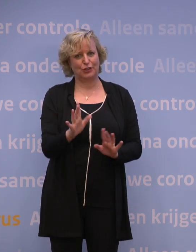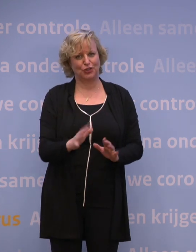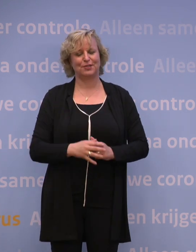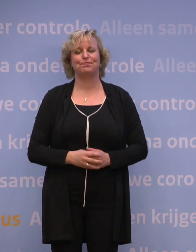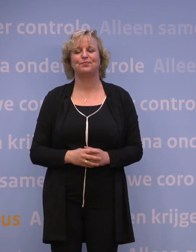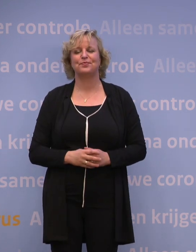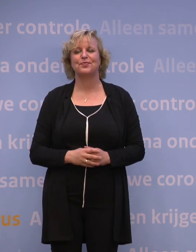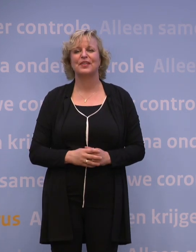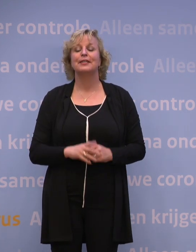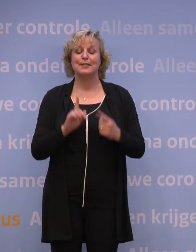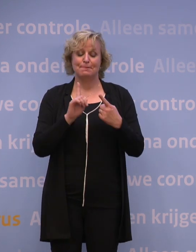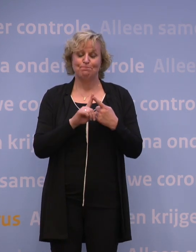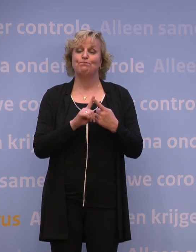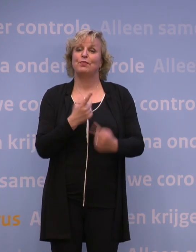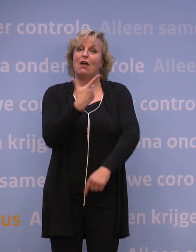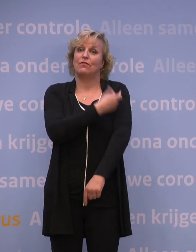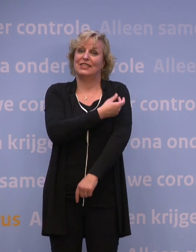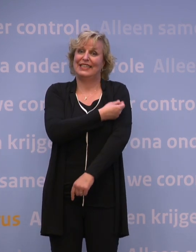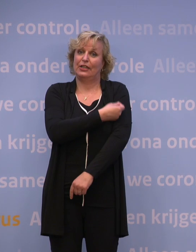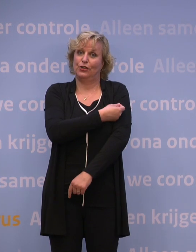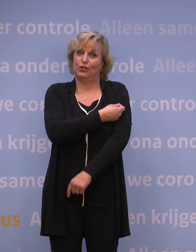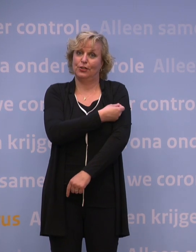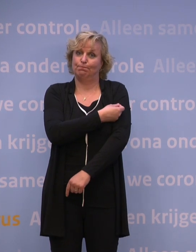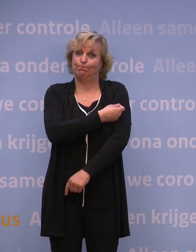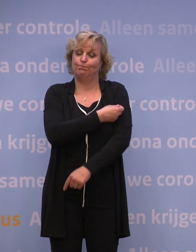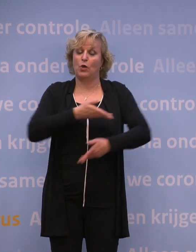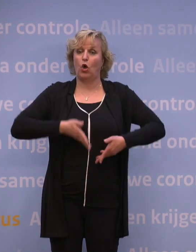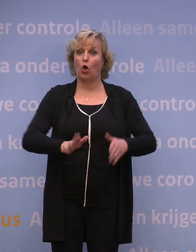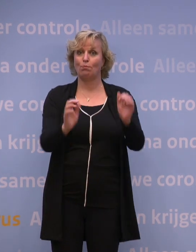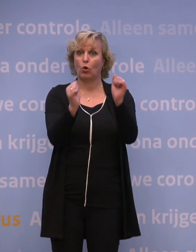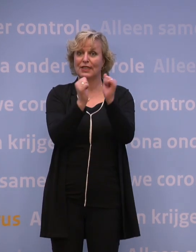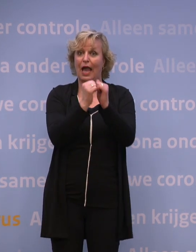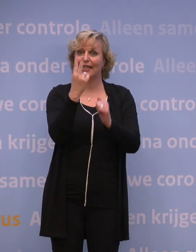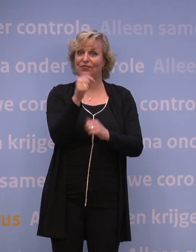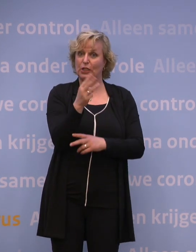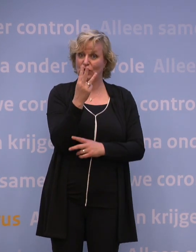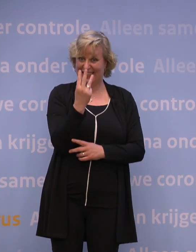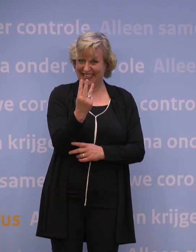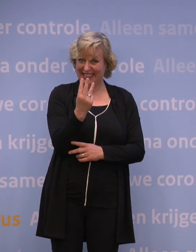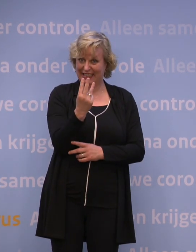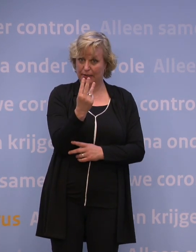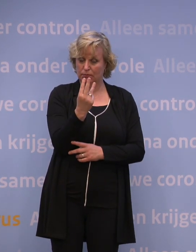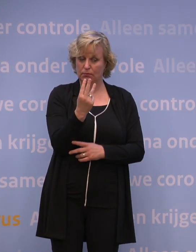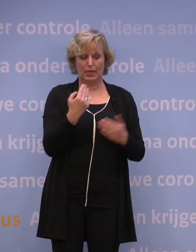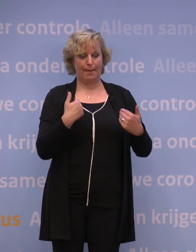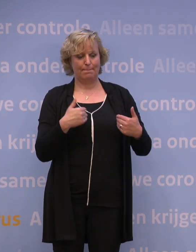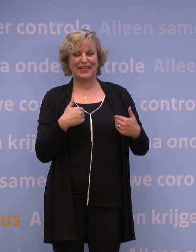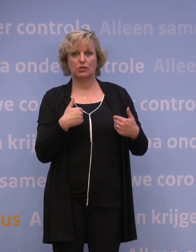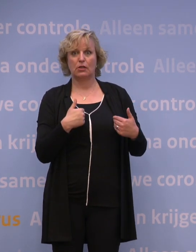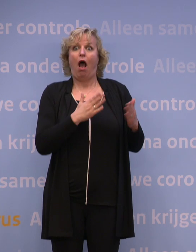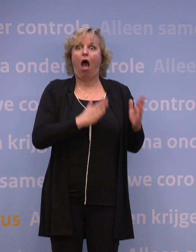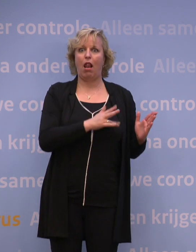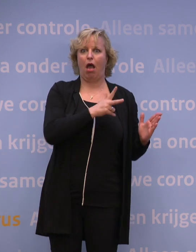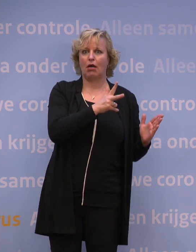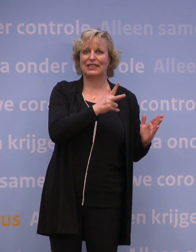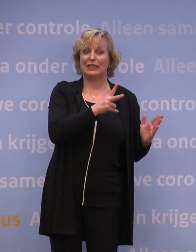Maar eerst het vaccineren. De hele jaargang van 2003, dat zijn dus de mensen die al 18 zijn of